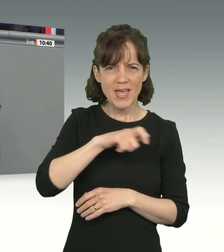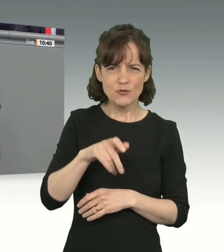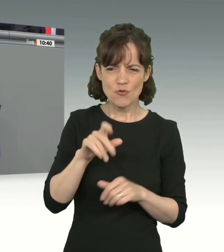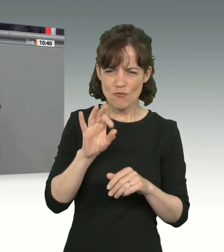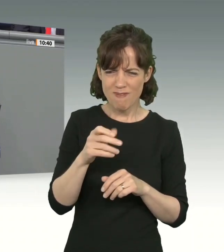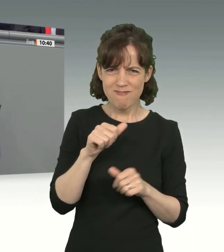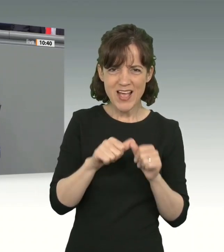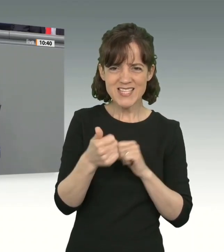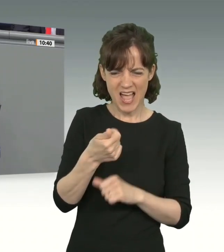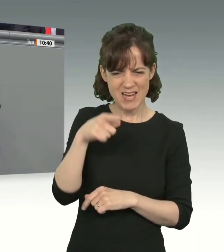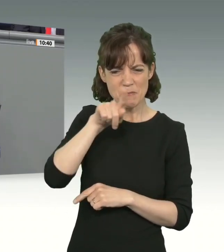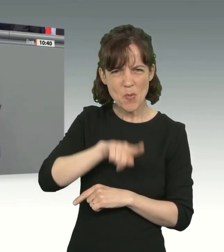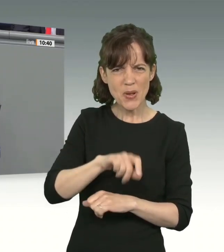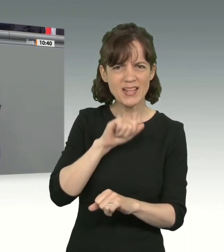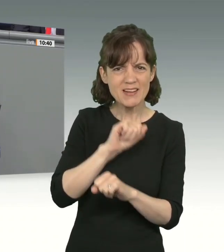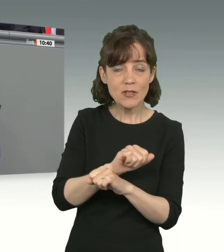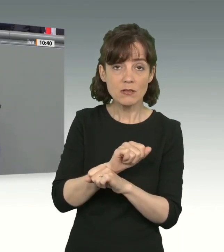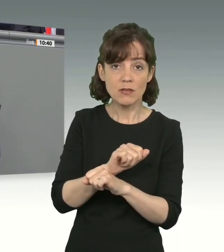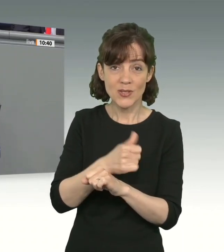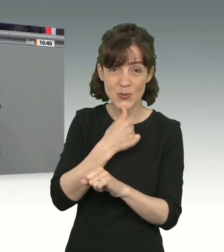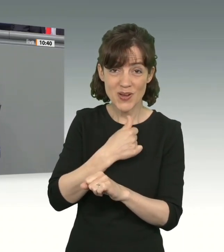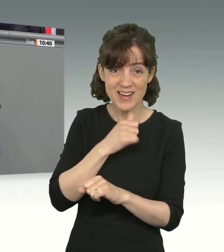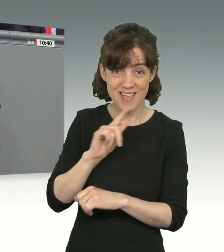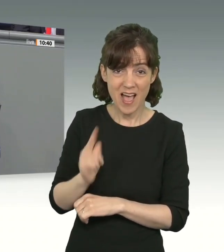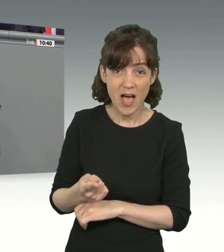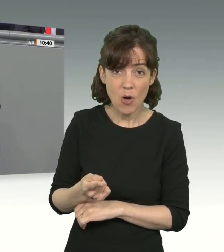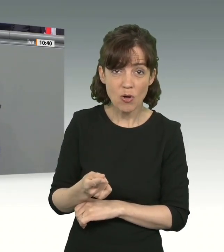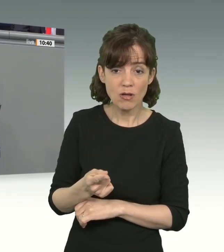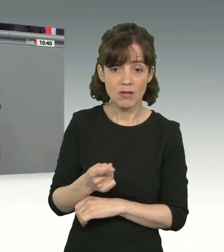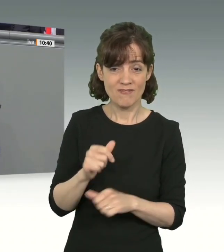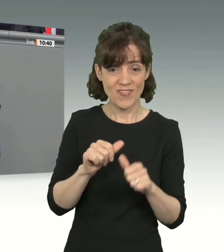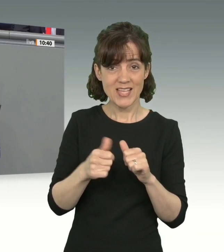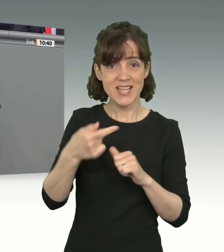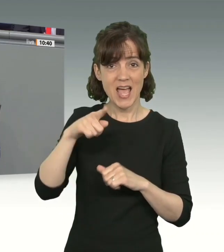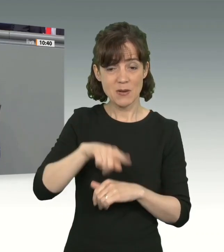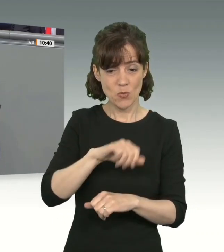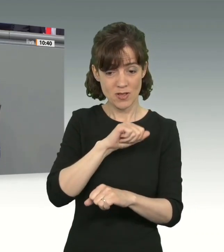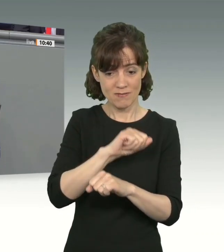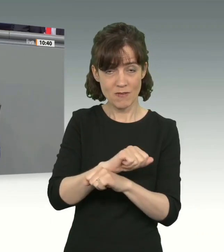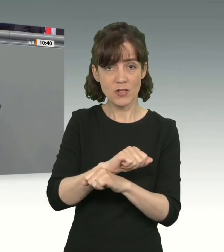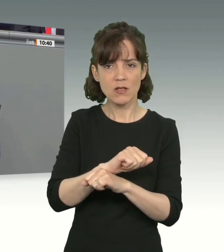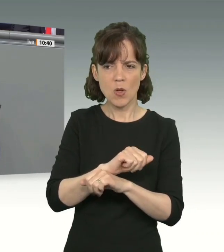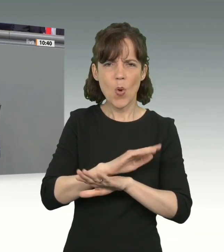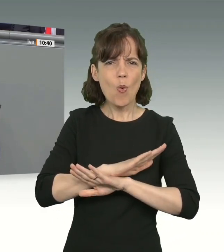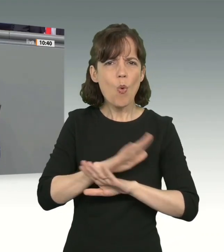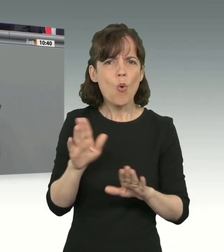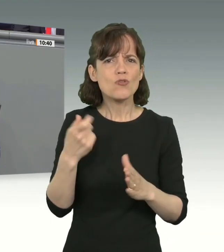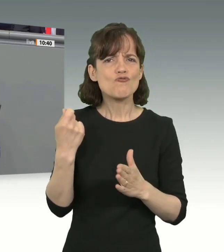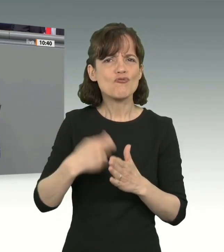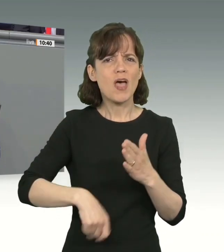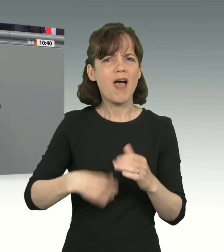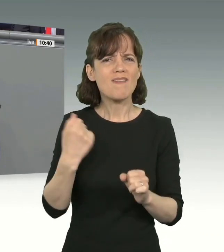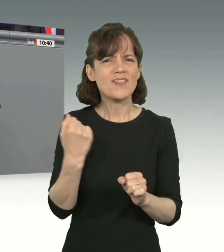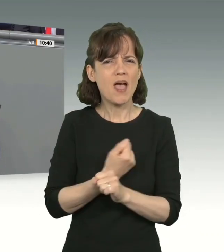inhaftiert werden, im Übrigen auch Jugendliche, ohne jemals eine Straftat begangen zu haben.